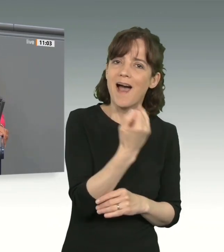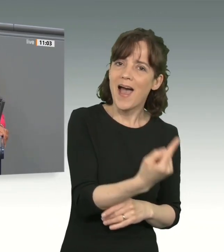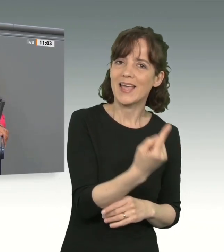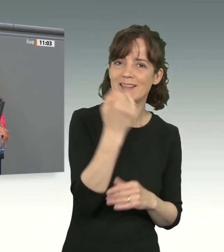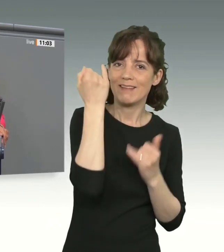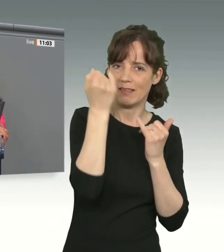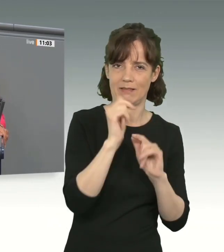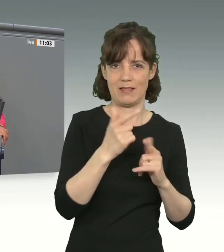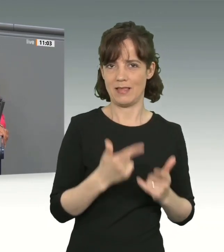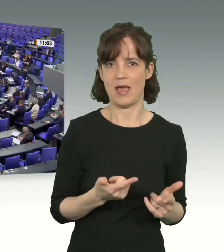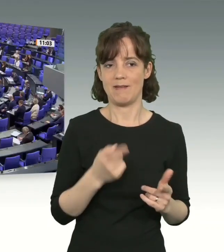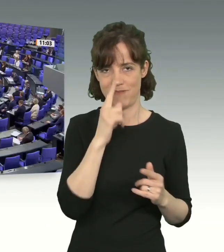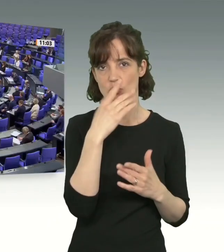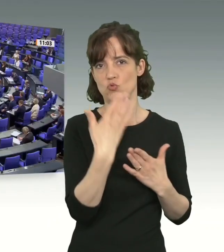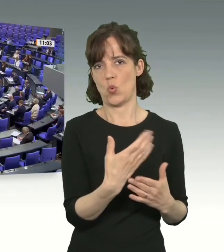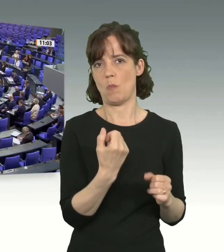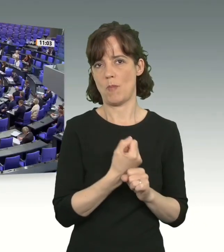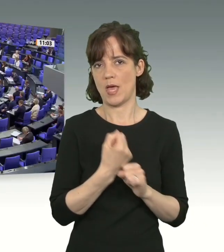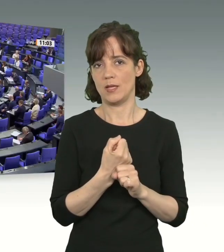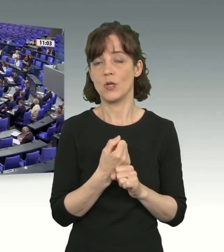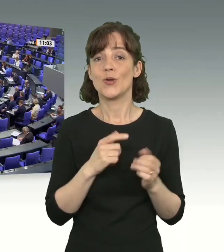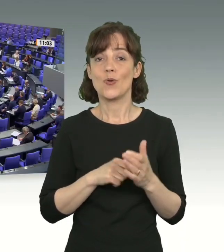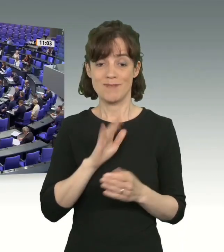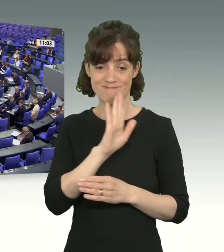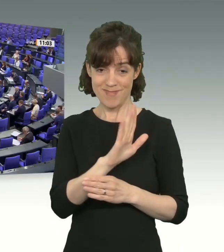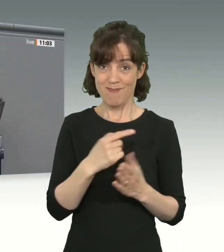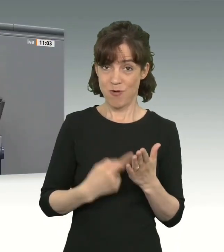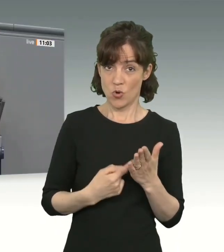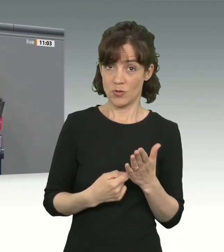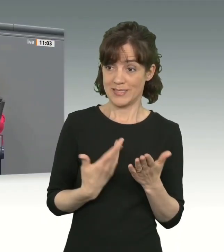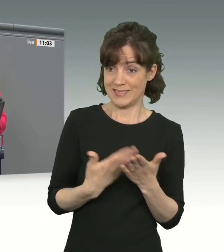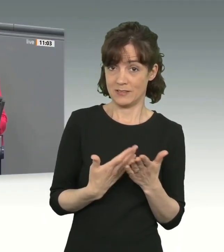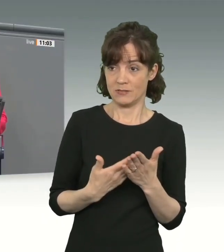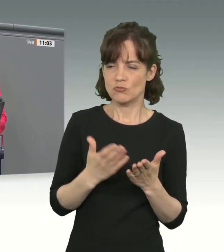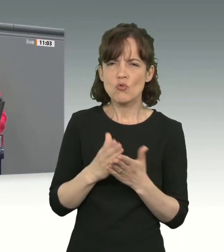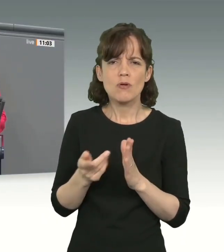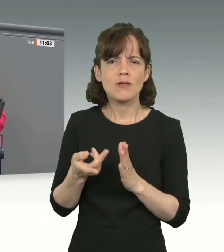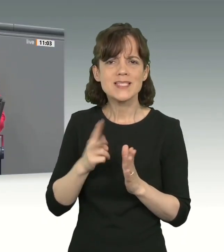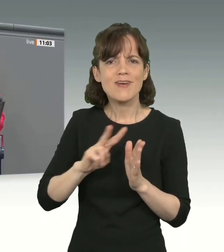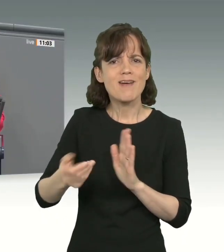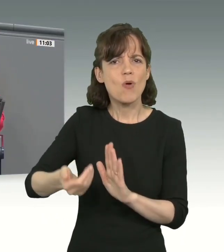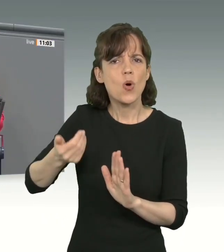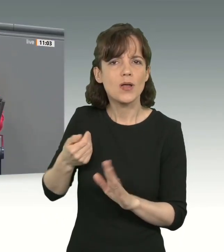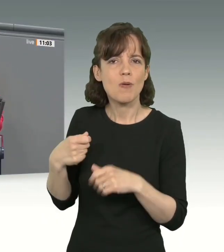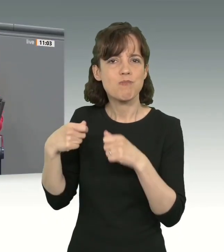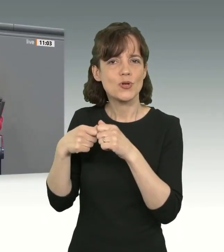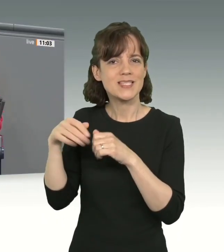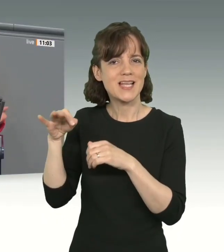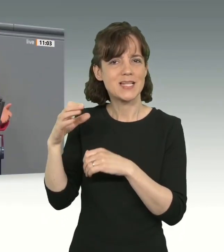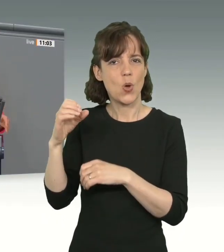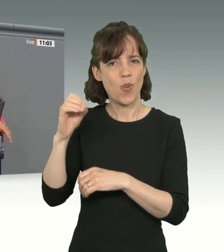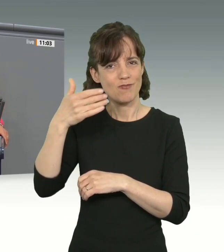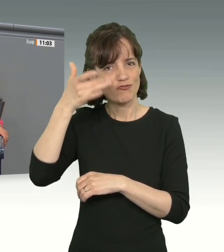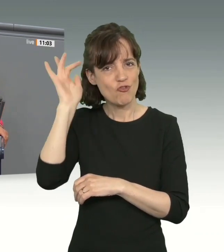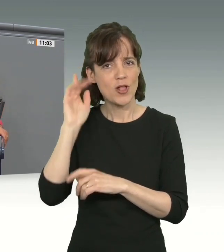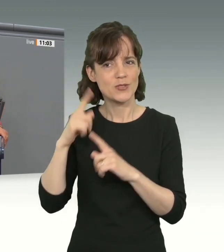Denn Ihre Forderung entspricht genau dem, was bereits vor zwei Wochen Bundeskanzler Olaf Scholz in